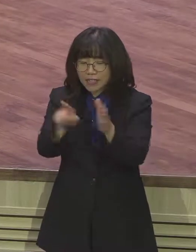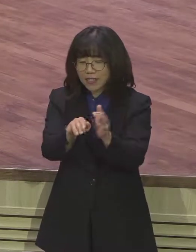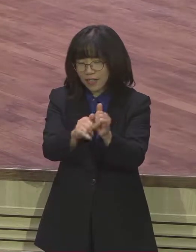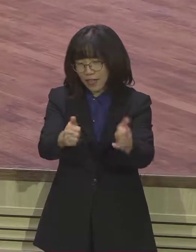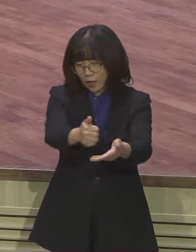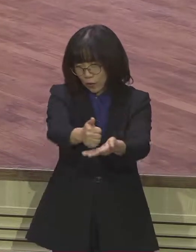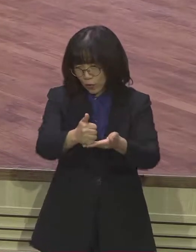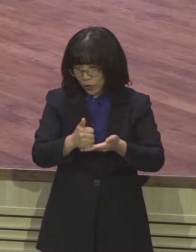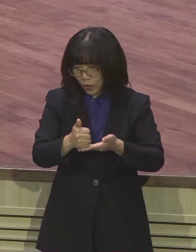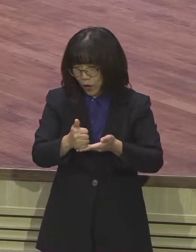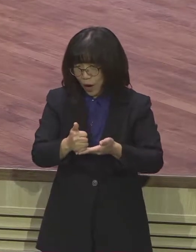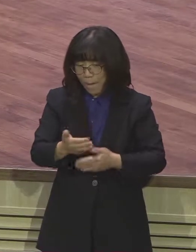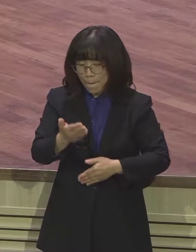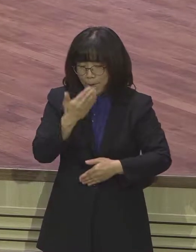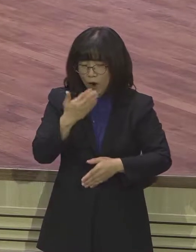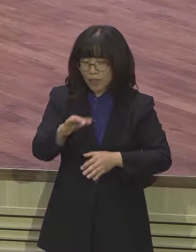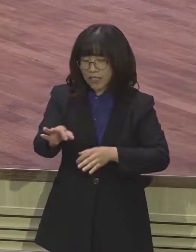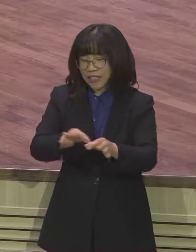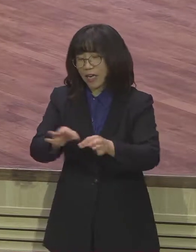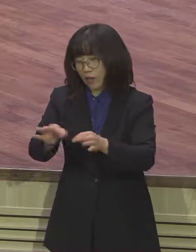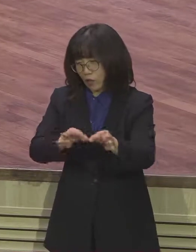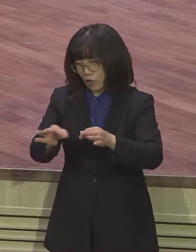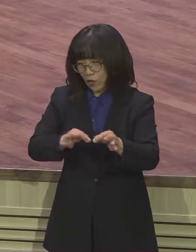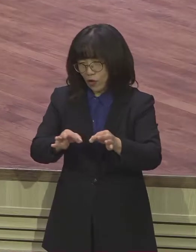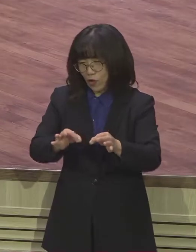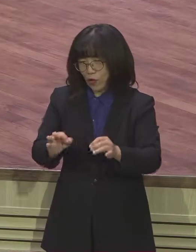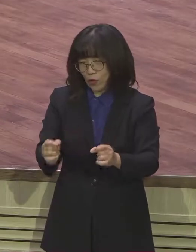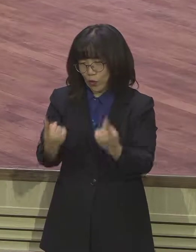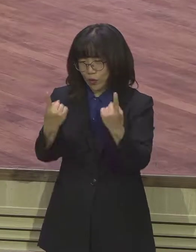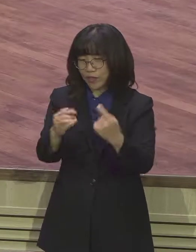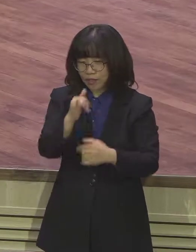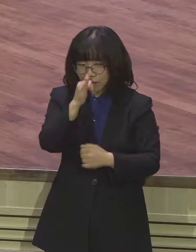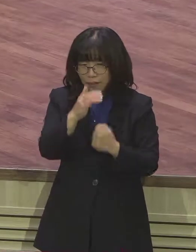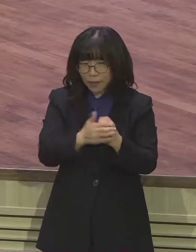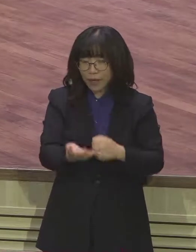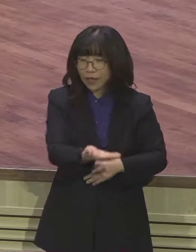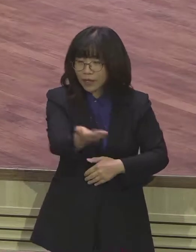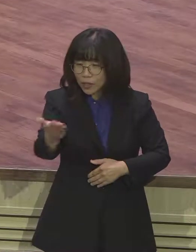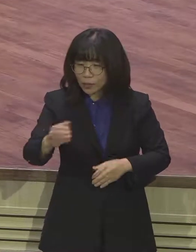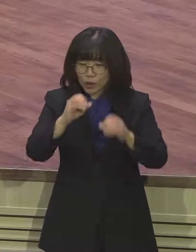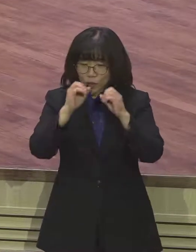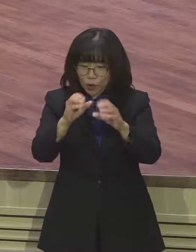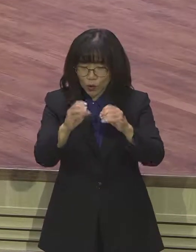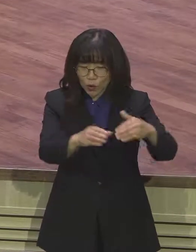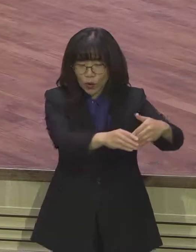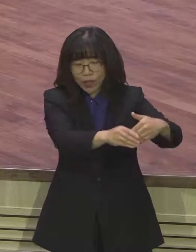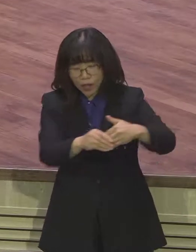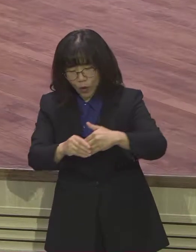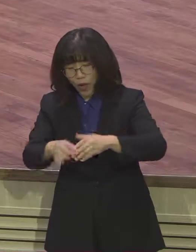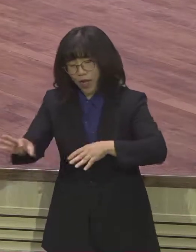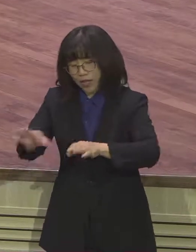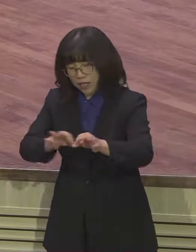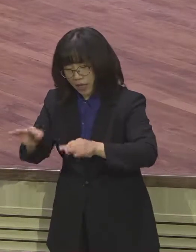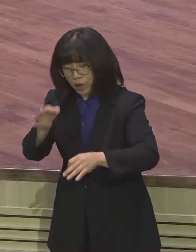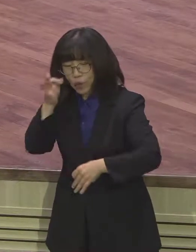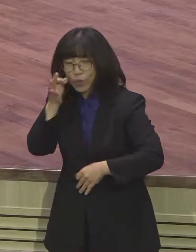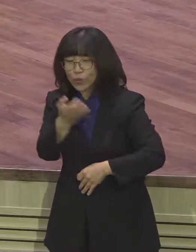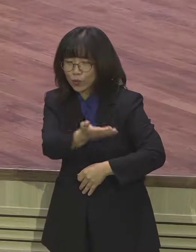함께 교회 마당에서 진행되기 때문에 여러분들이 전도의 발판으로도 잘 활용하시고 전도운동에 여러분들이